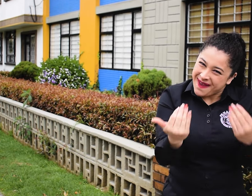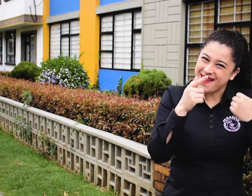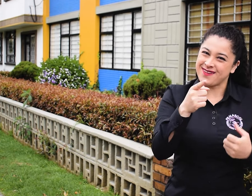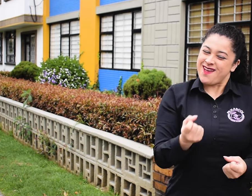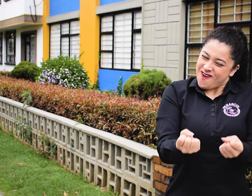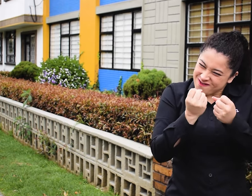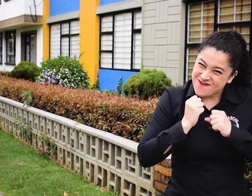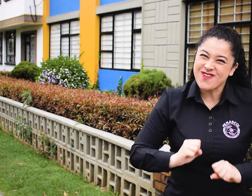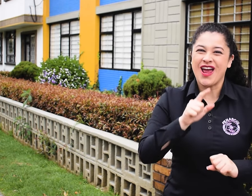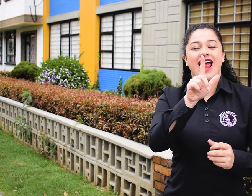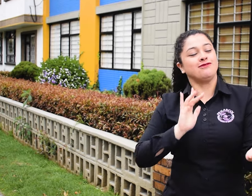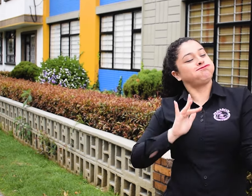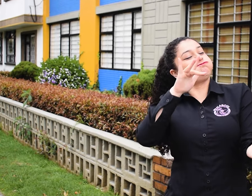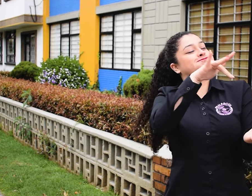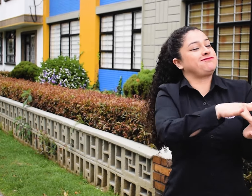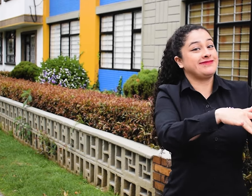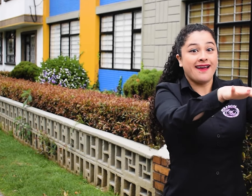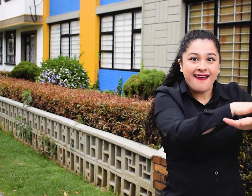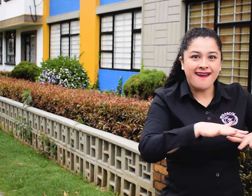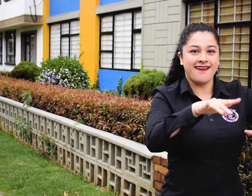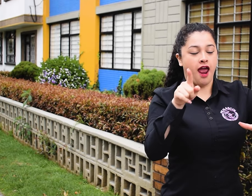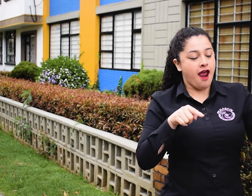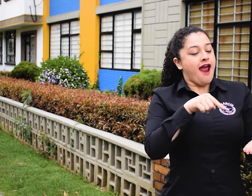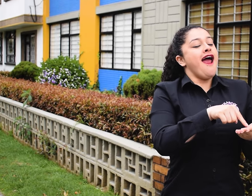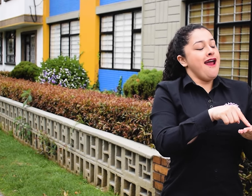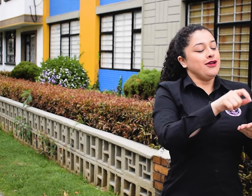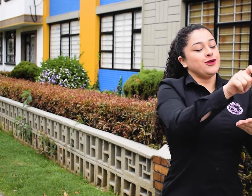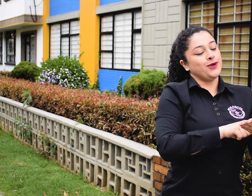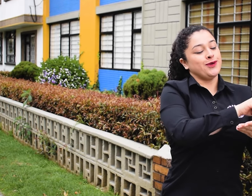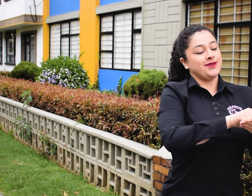¡Vamos! Esfuérzate, que nada te quite tu derecho a elegir.